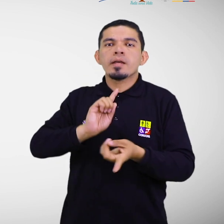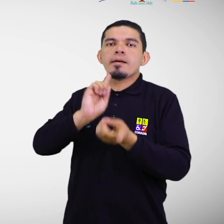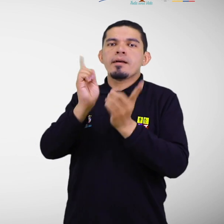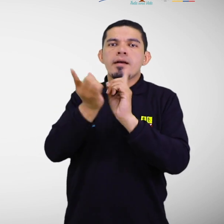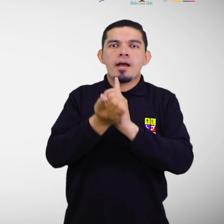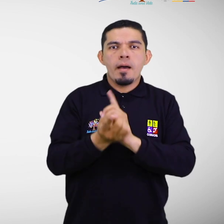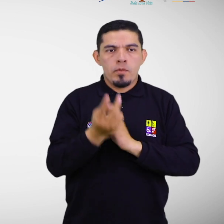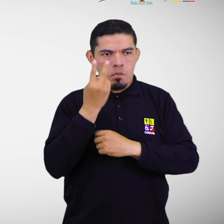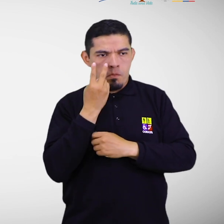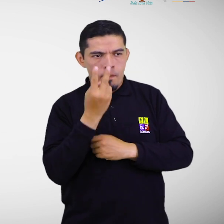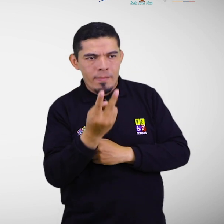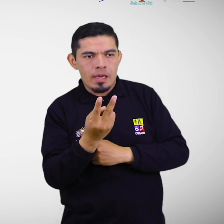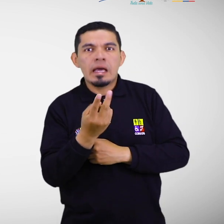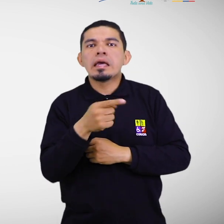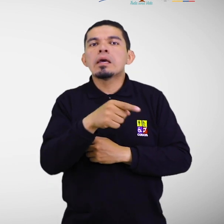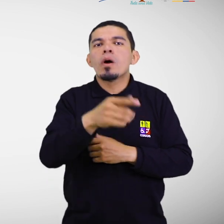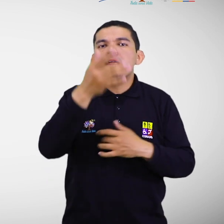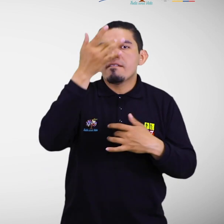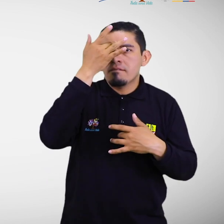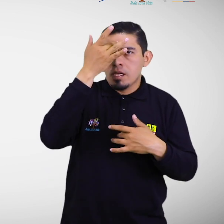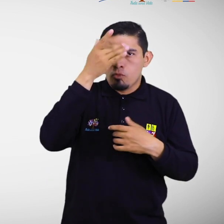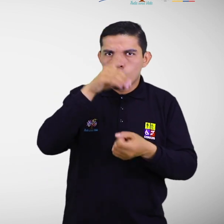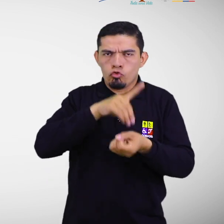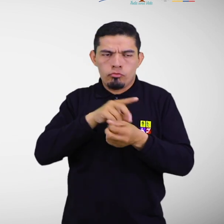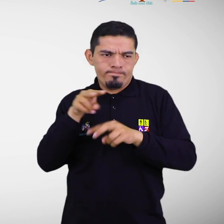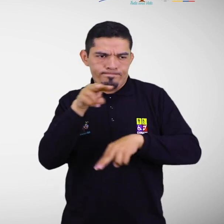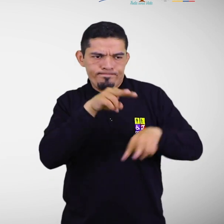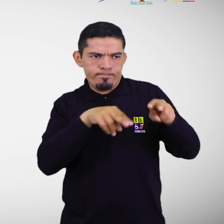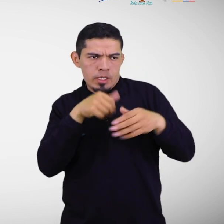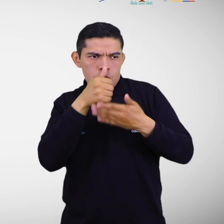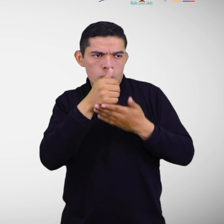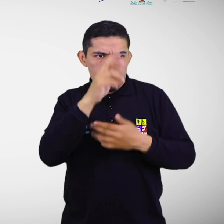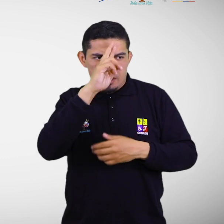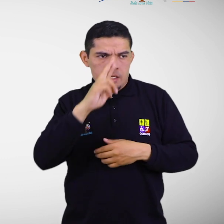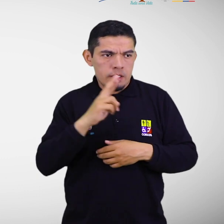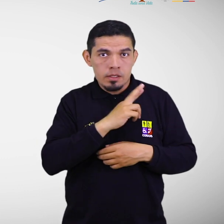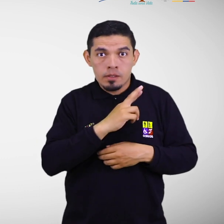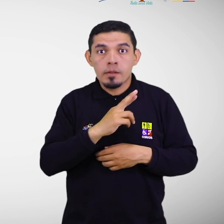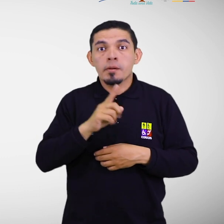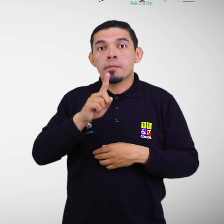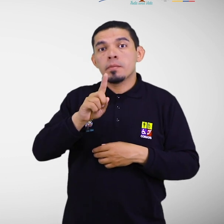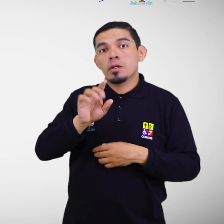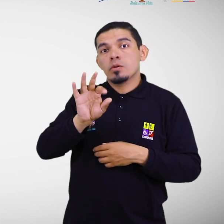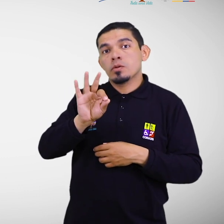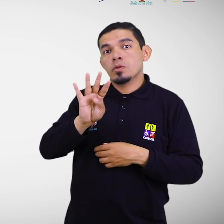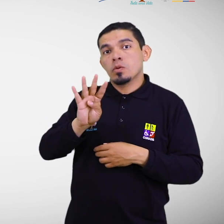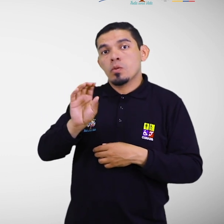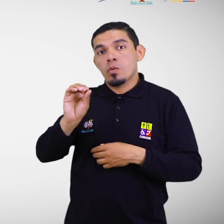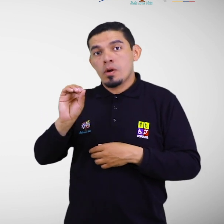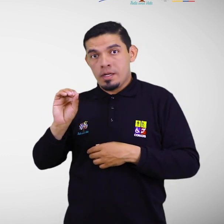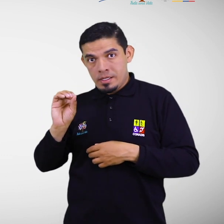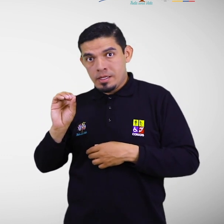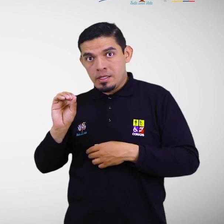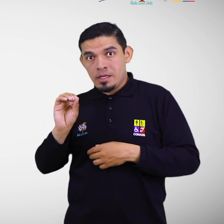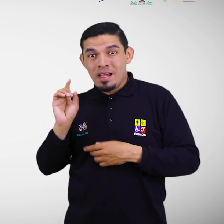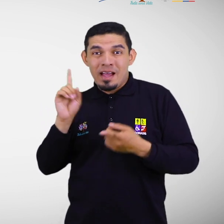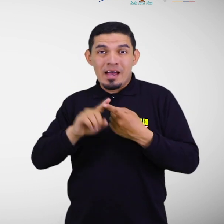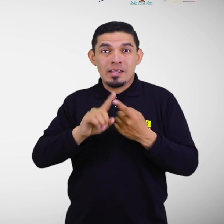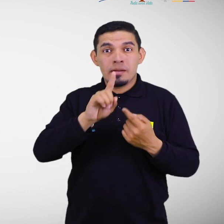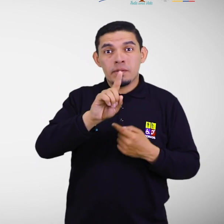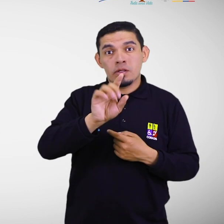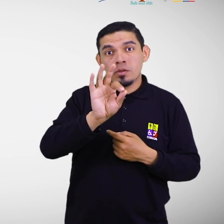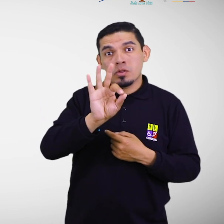médico o de rehabilitación, aproximadamente. Décadas de 1940-1990,